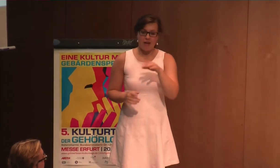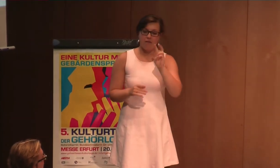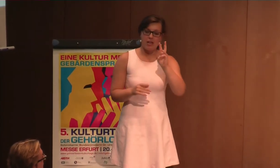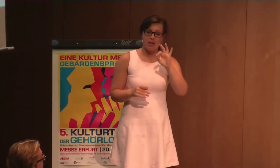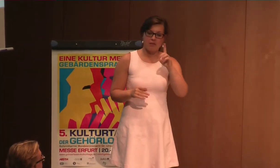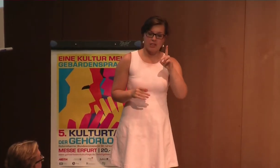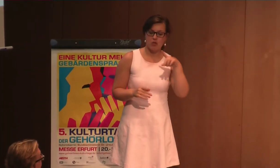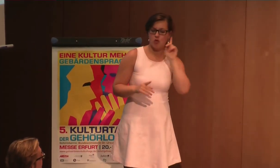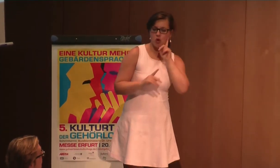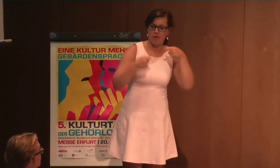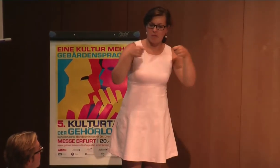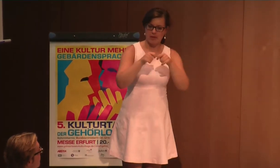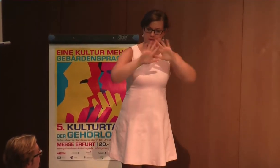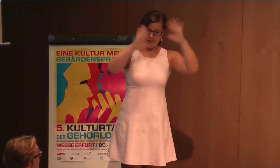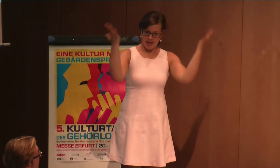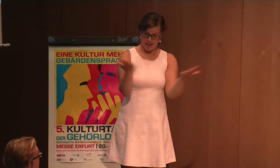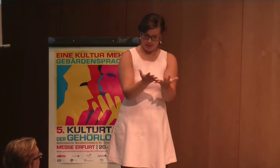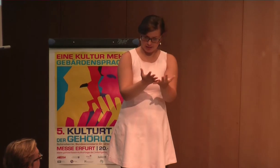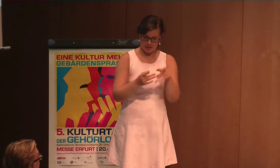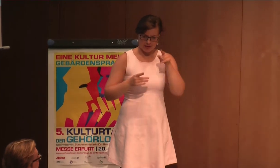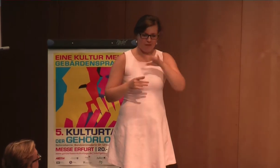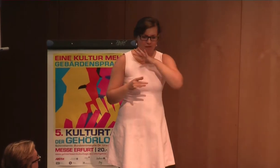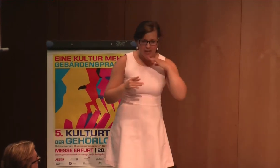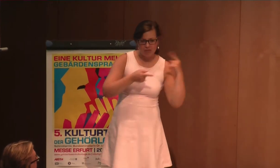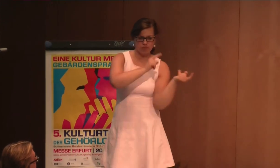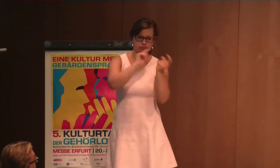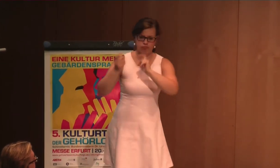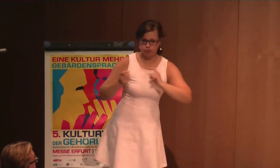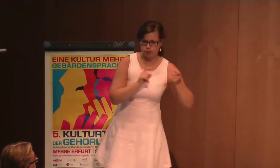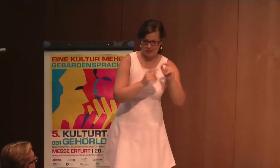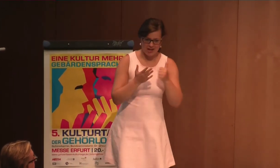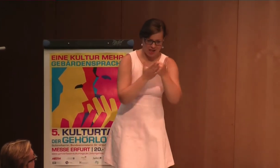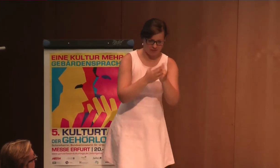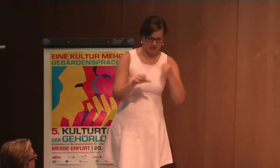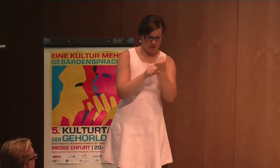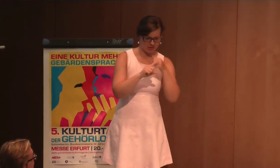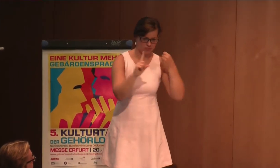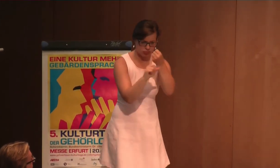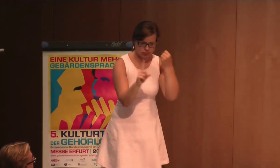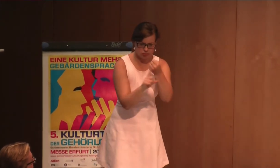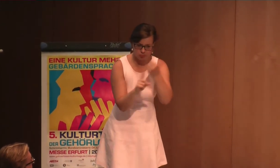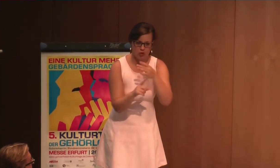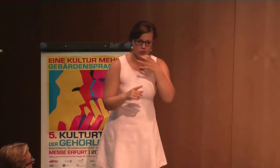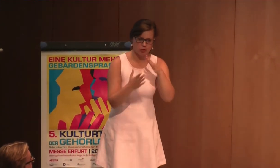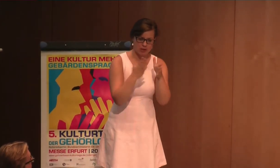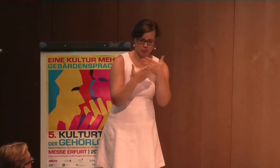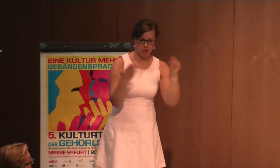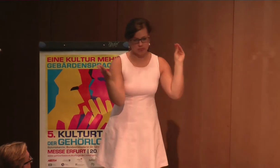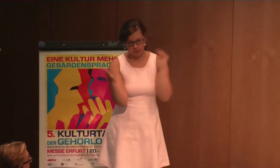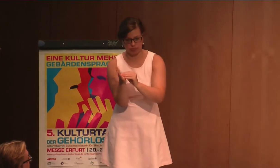Gebärdensprache eben auch beinhaltet. Der WFD, also der Weltverband der Gehörlosen, hat sich da auch eingesetzt und hat sich da engagiert,